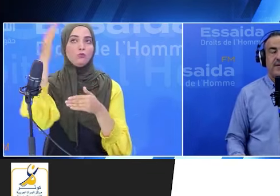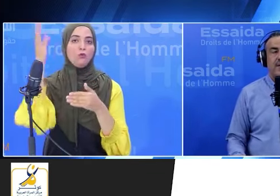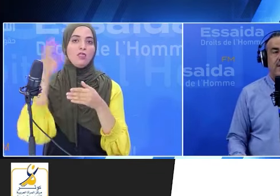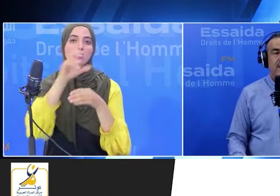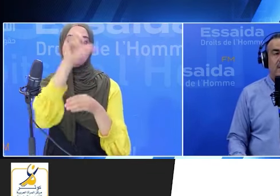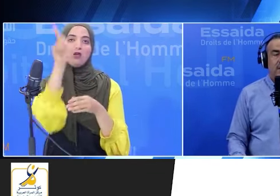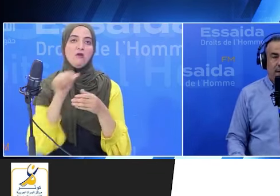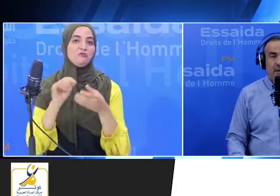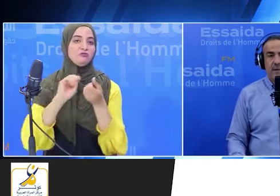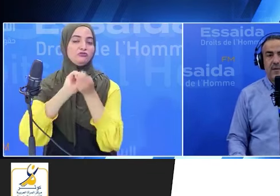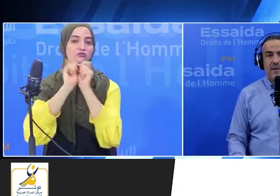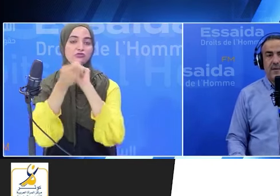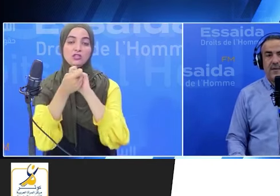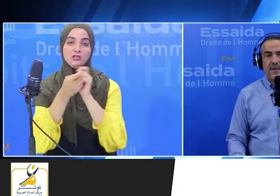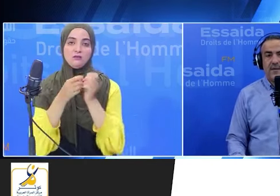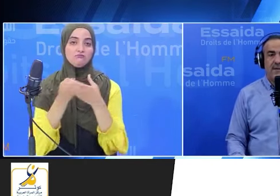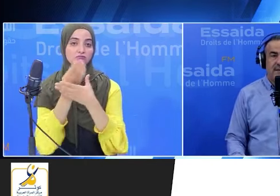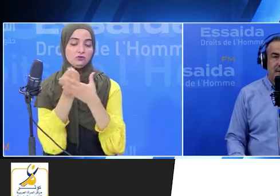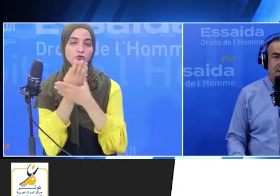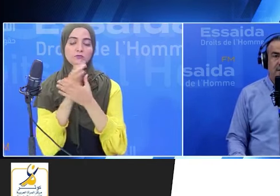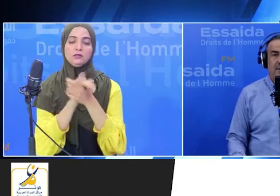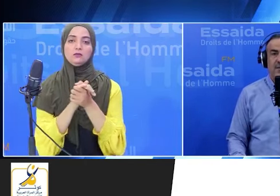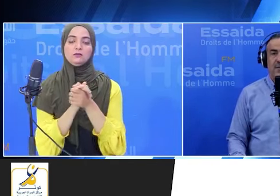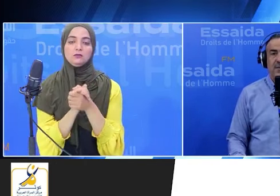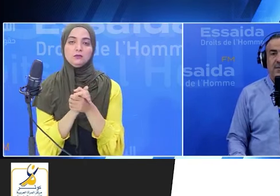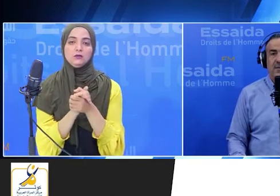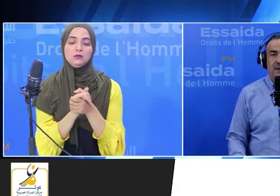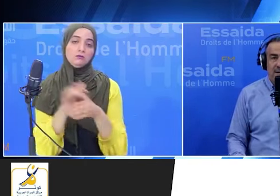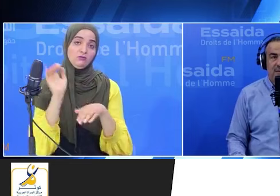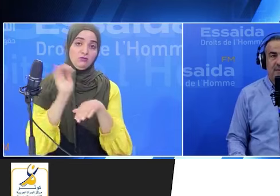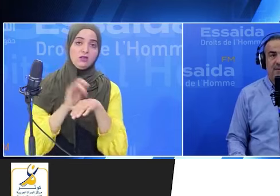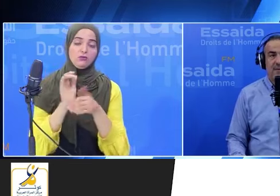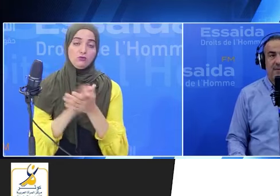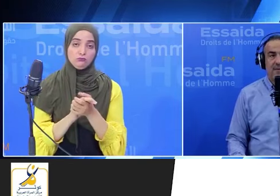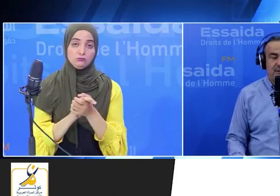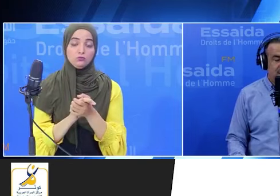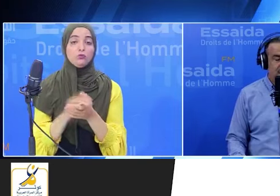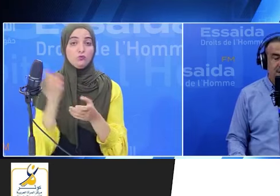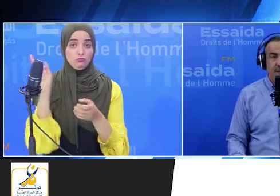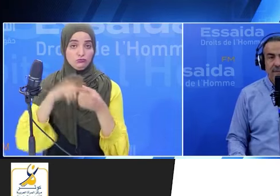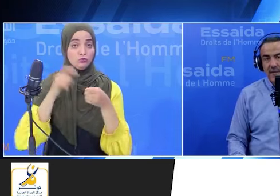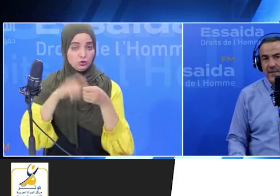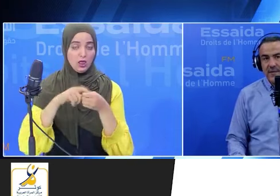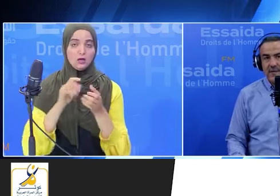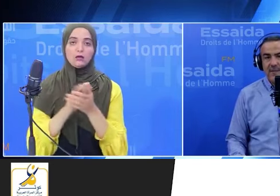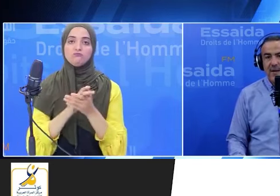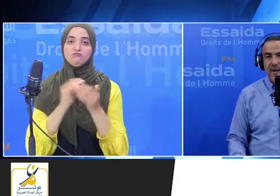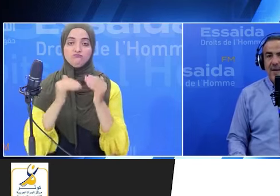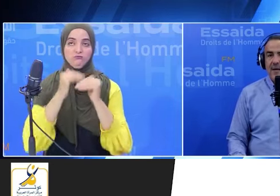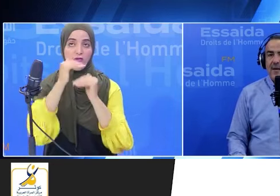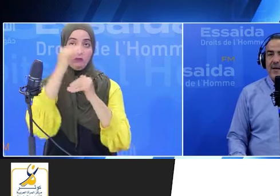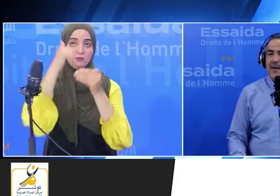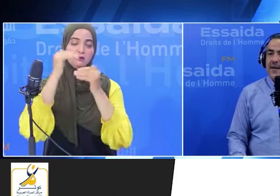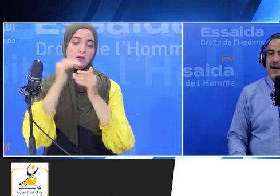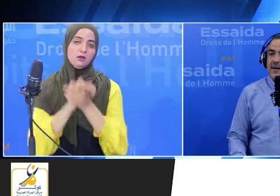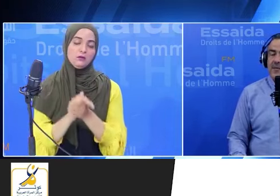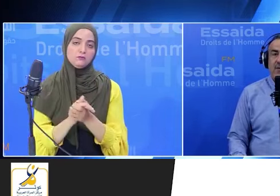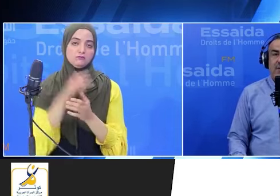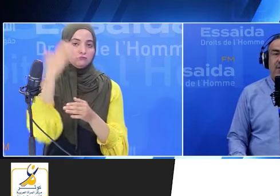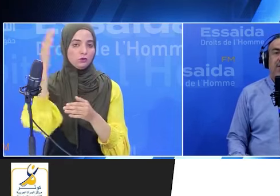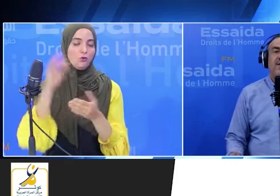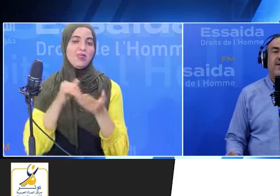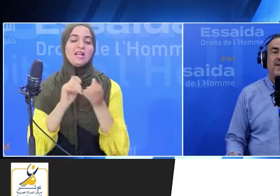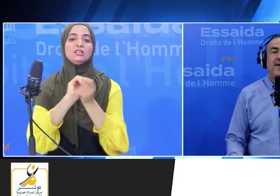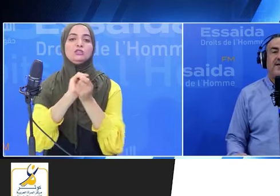جديد وأحنا كمواطنين المواطنيات نتأثروا ونأثروا في هالبناء جديدة اللي